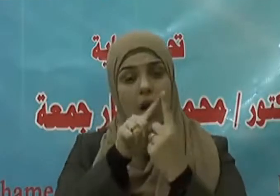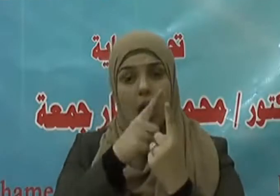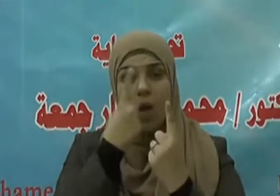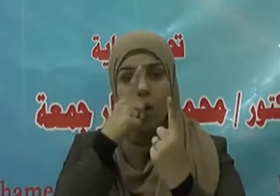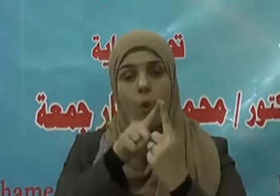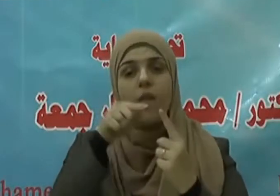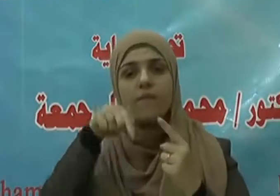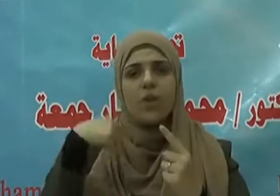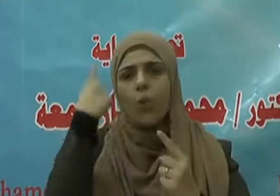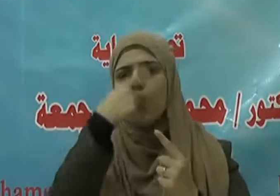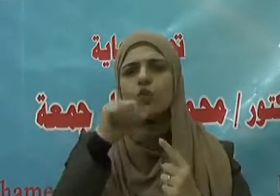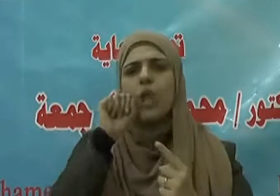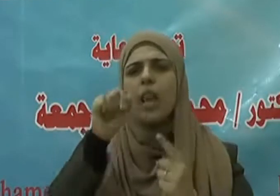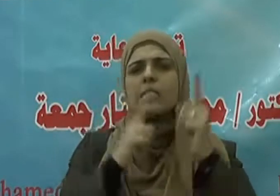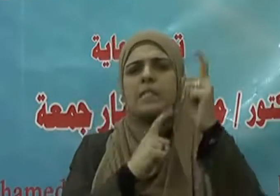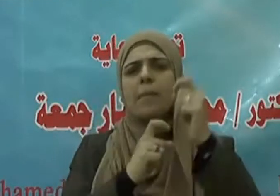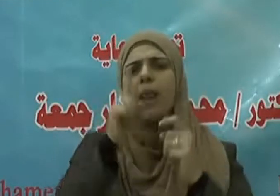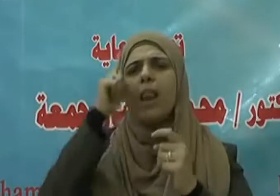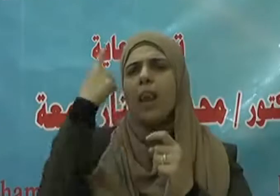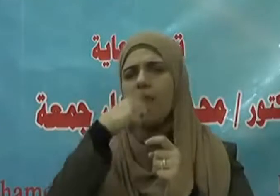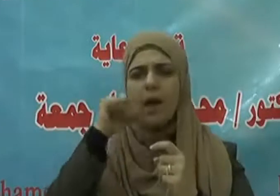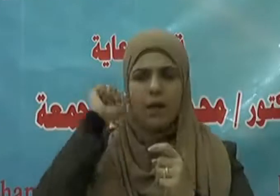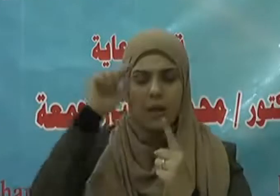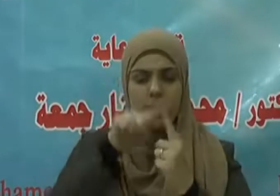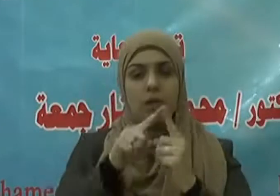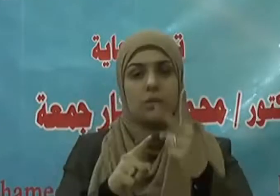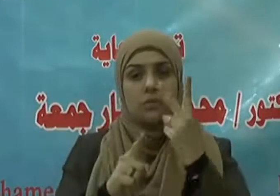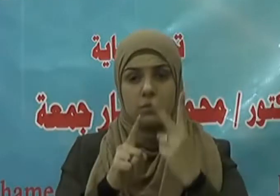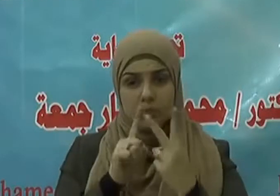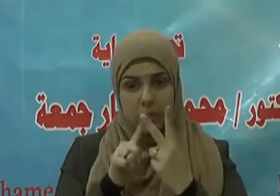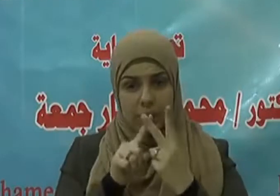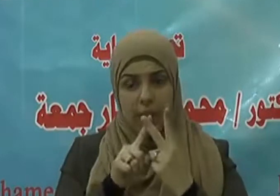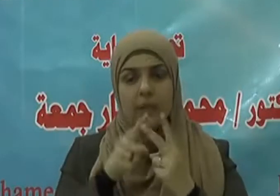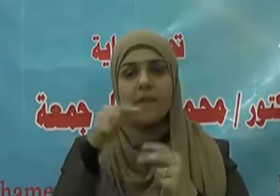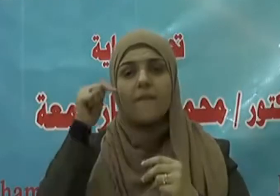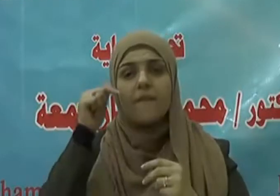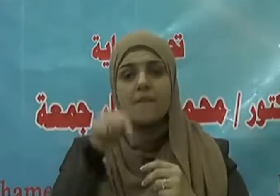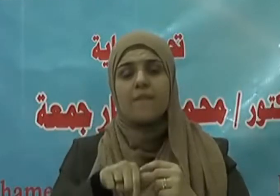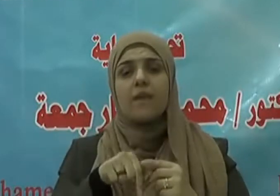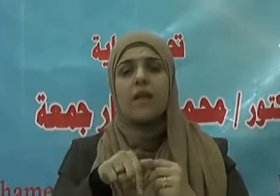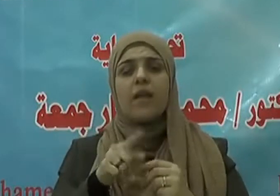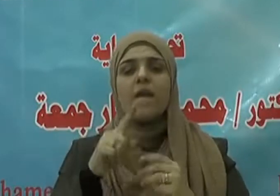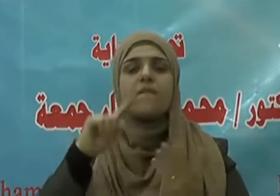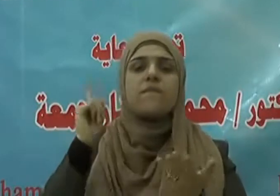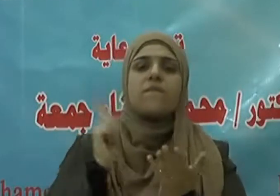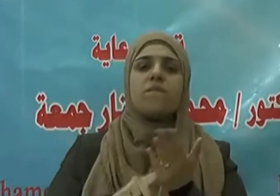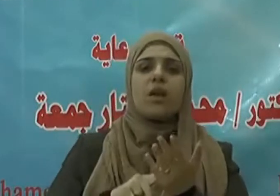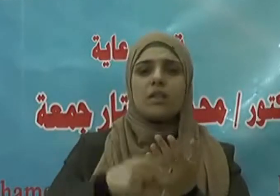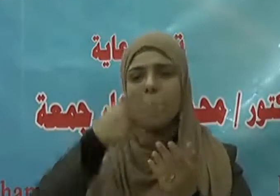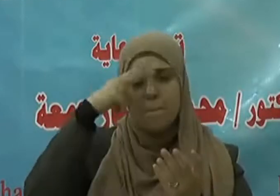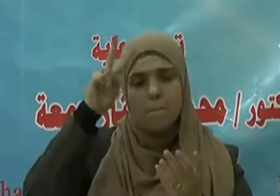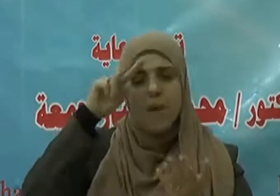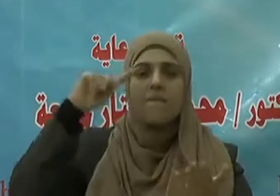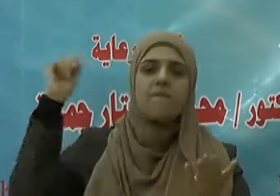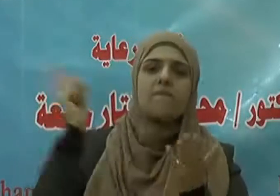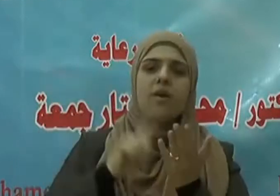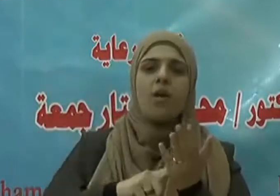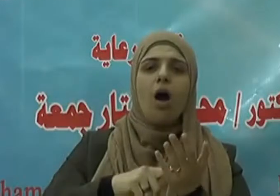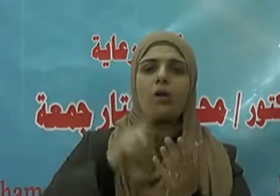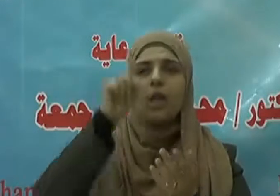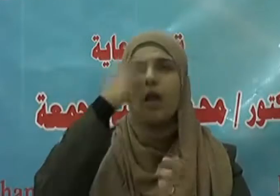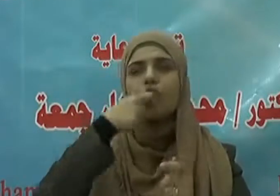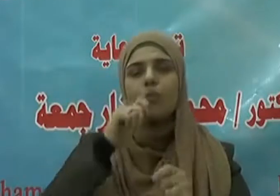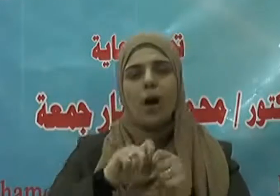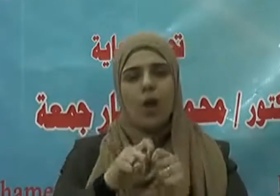يقول الحق سبحانه وتعالى ولا تحسبن الذين قتلوا في سبيل الله